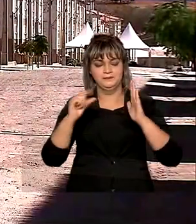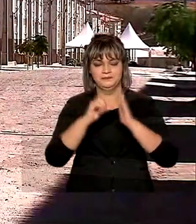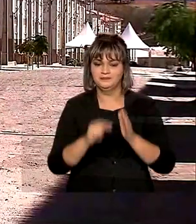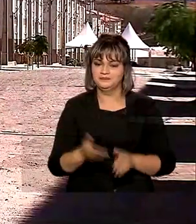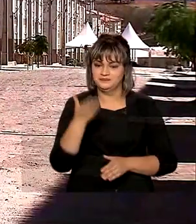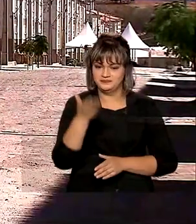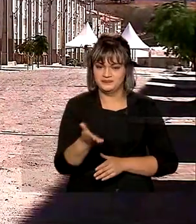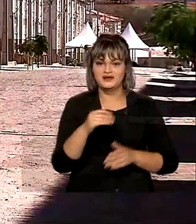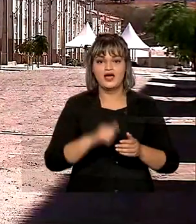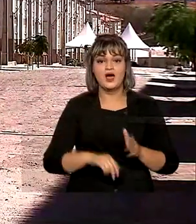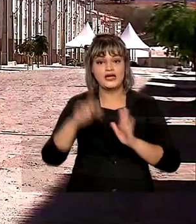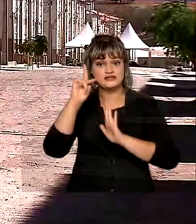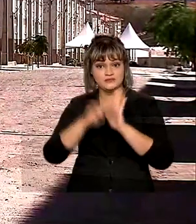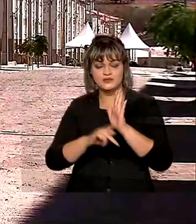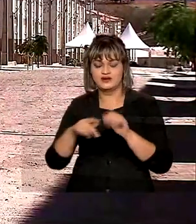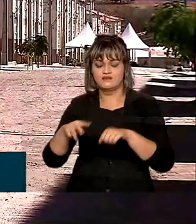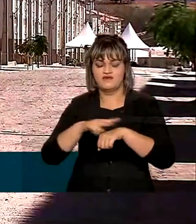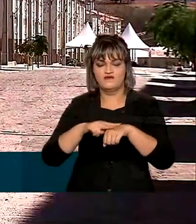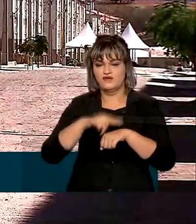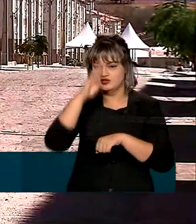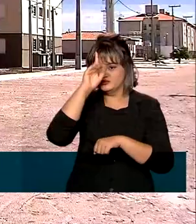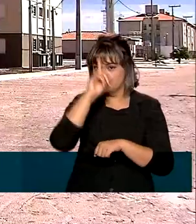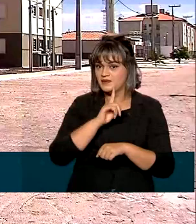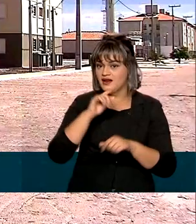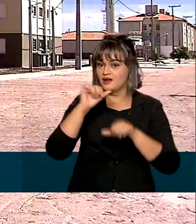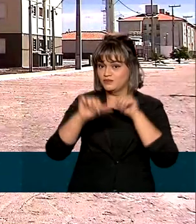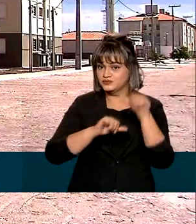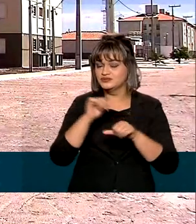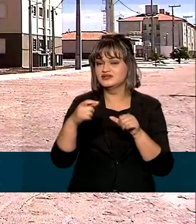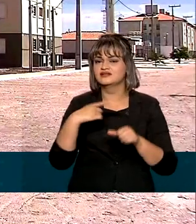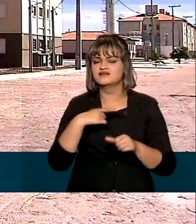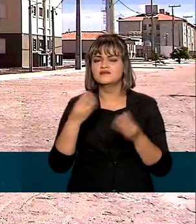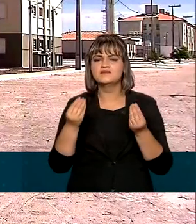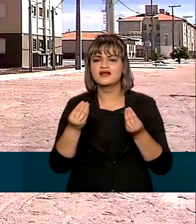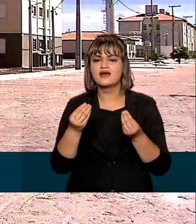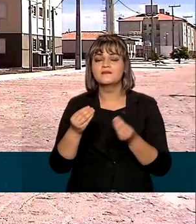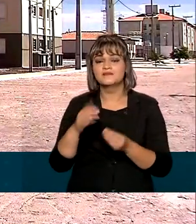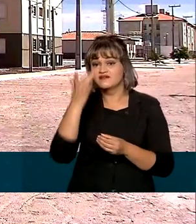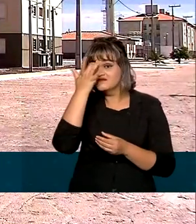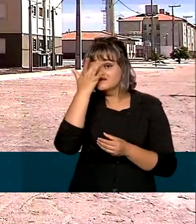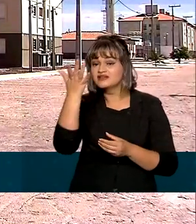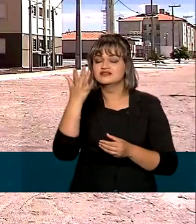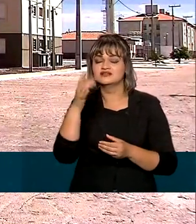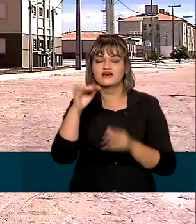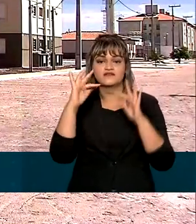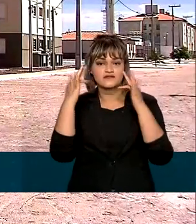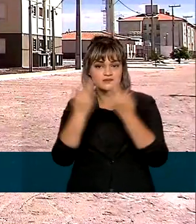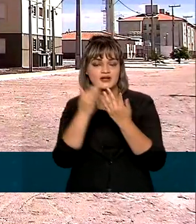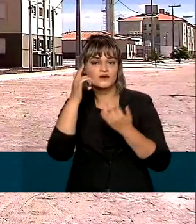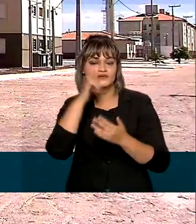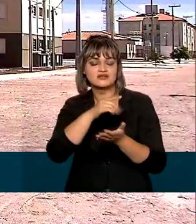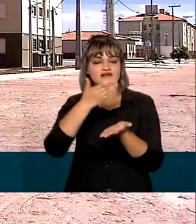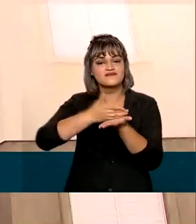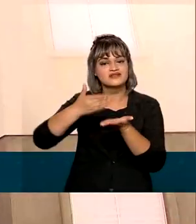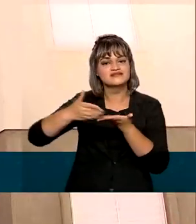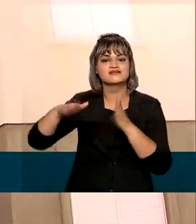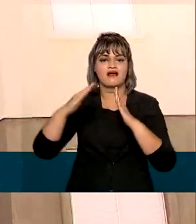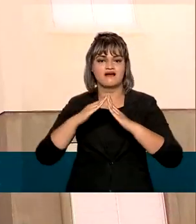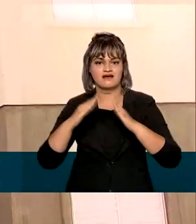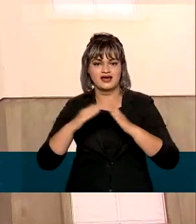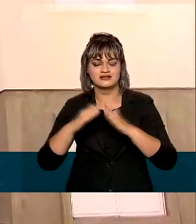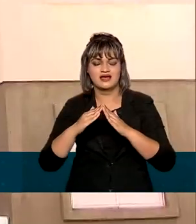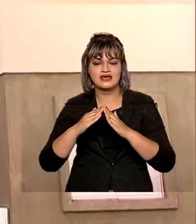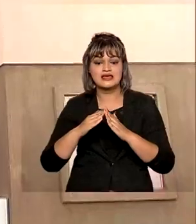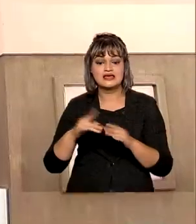mudanças no programa habitacional Casa Verde Amarela devem facilitar o acesso das famílias ao financiamento e